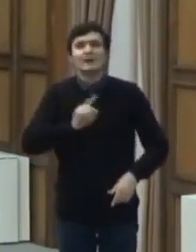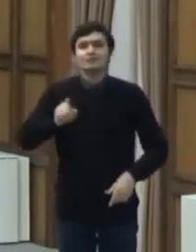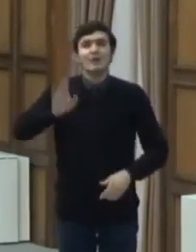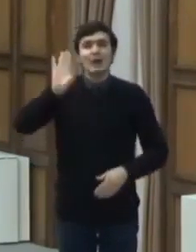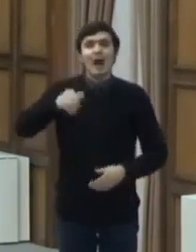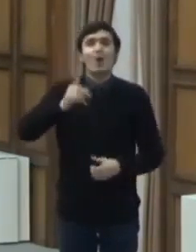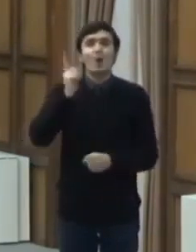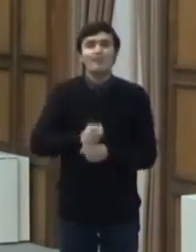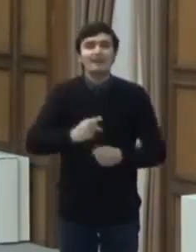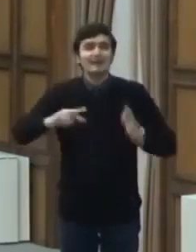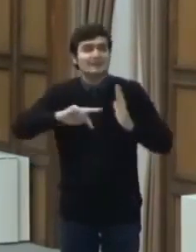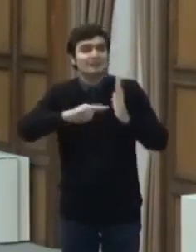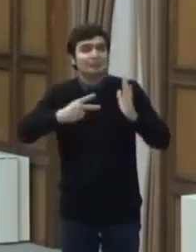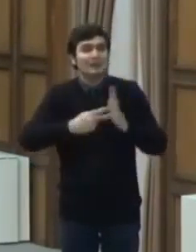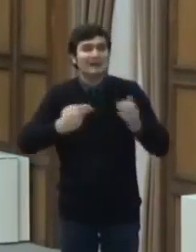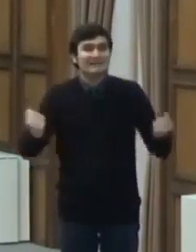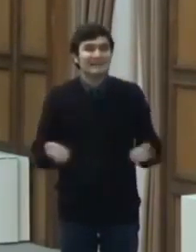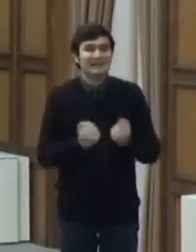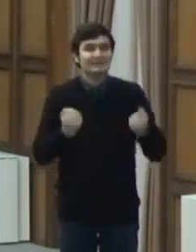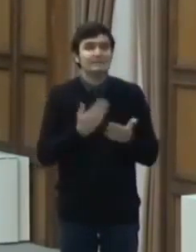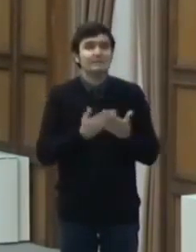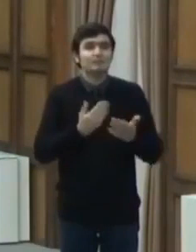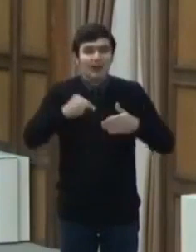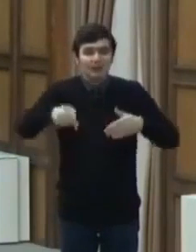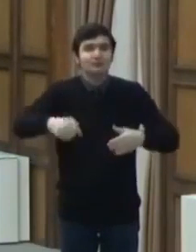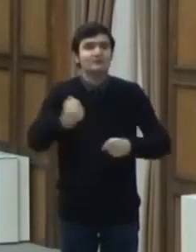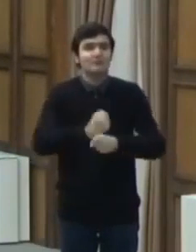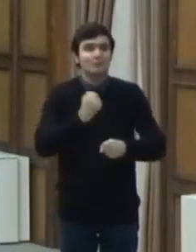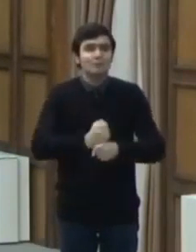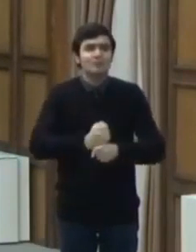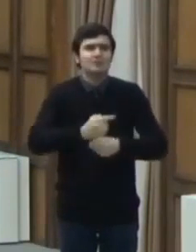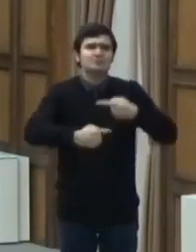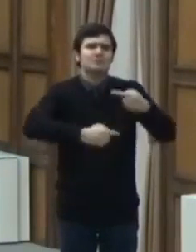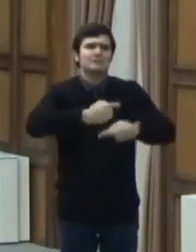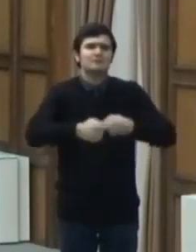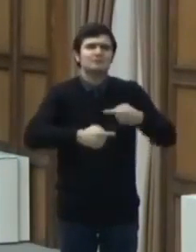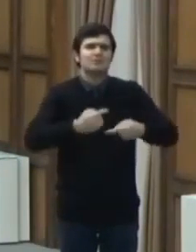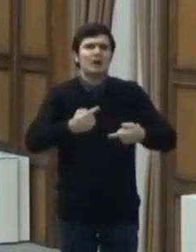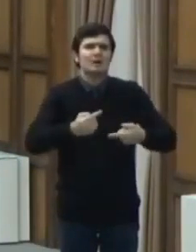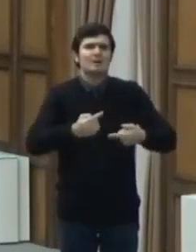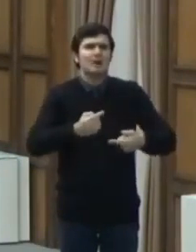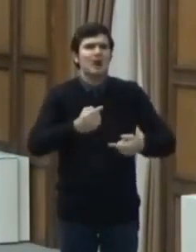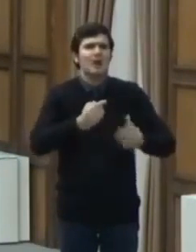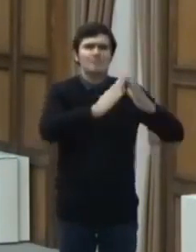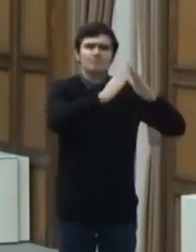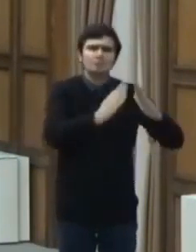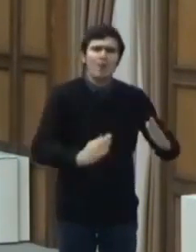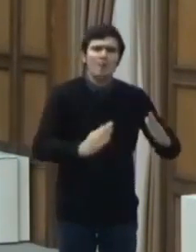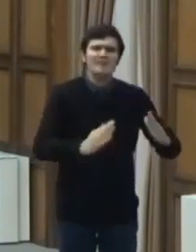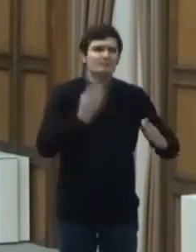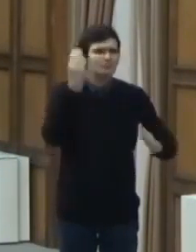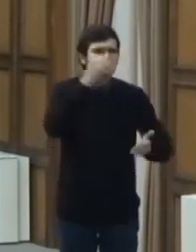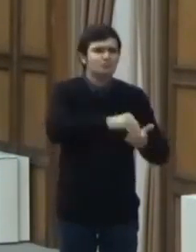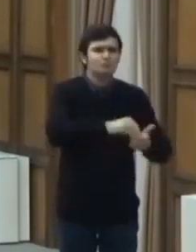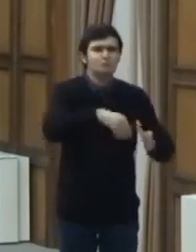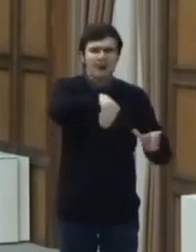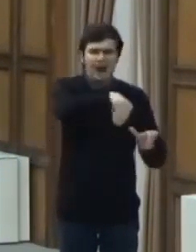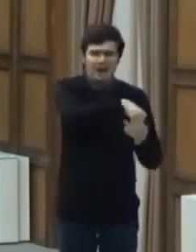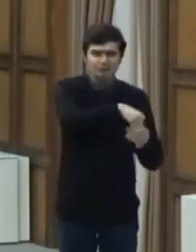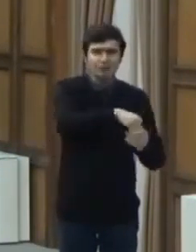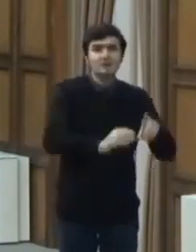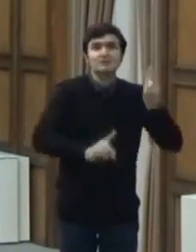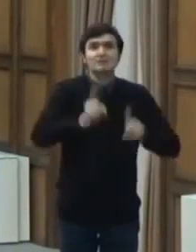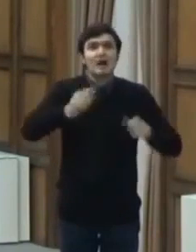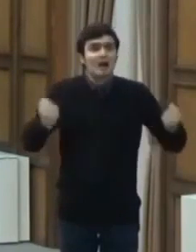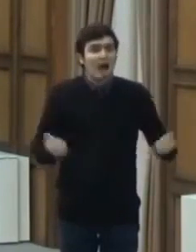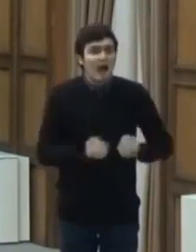activității, astfel încât muncă să se desfășoare de la domicilul angajaților, iar dacă activitatea desfășurată nu